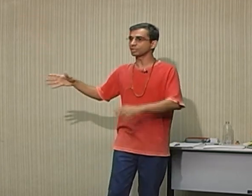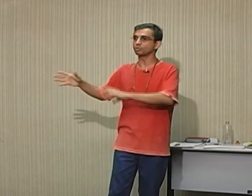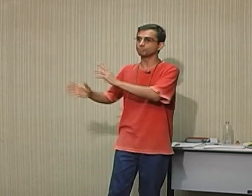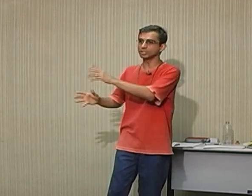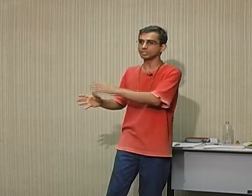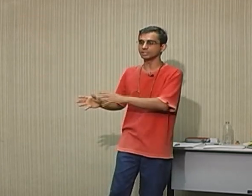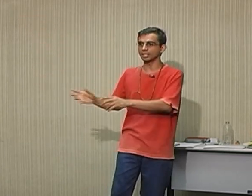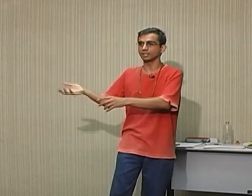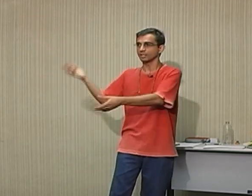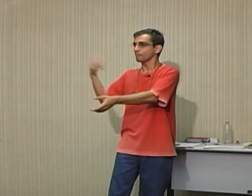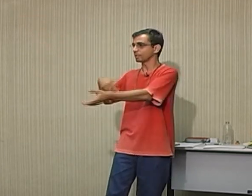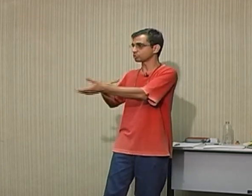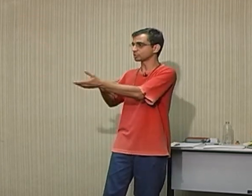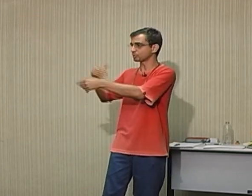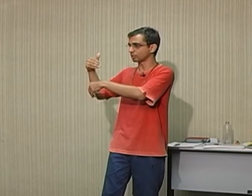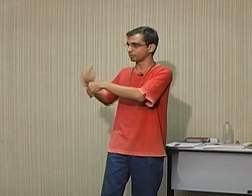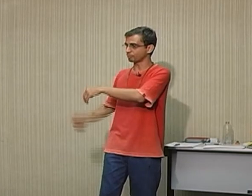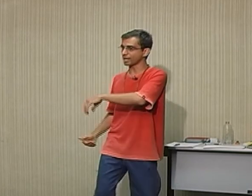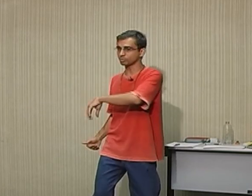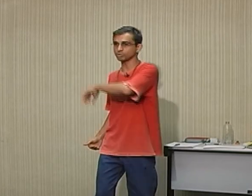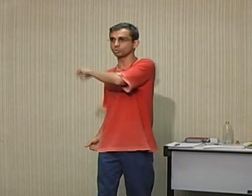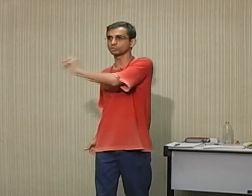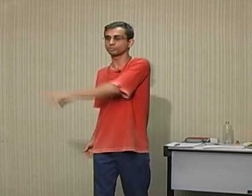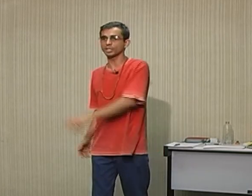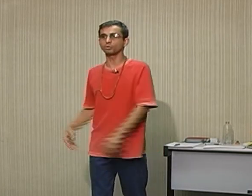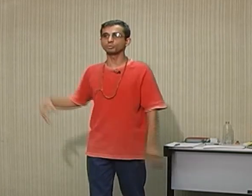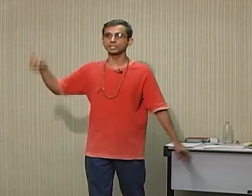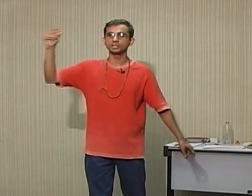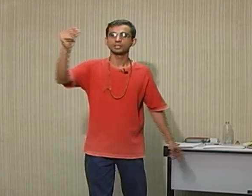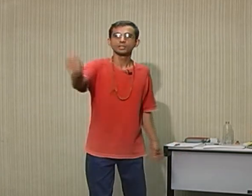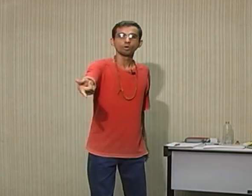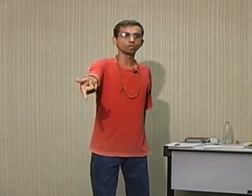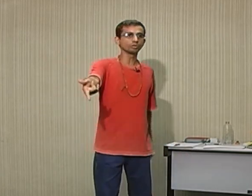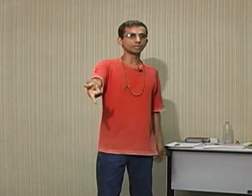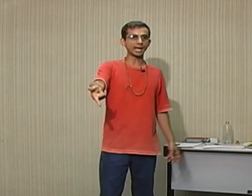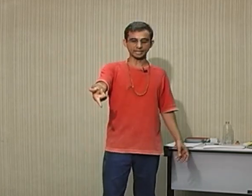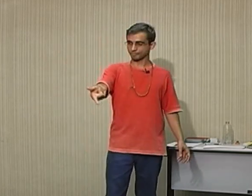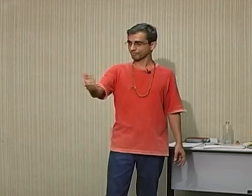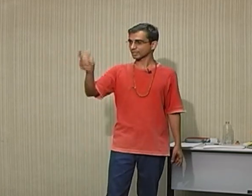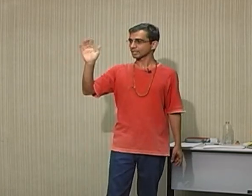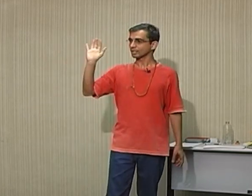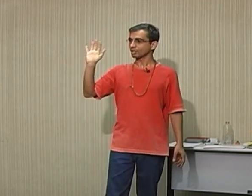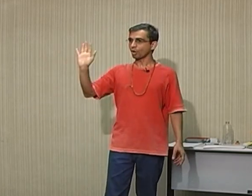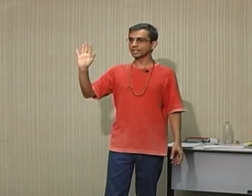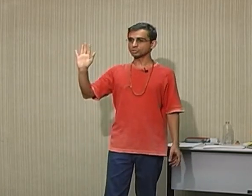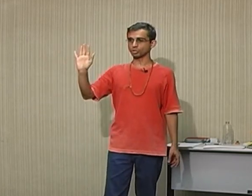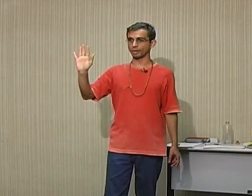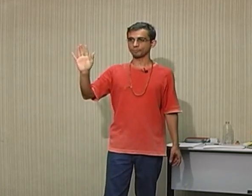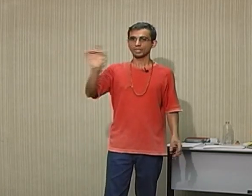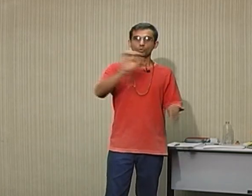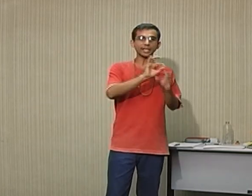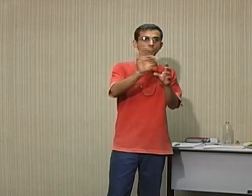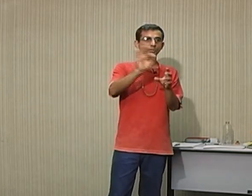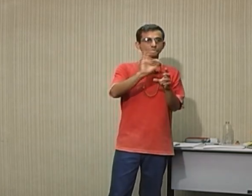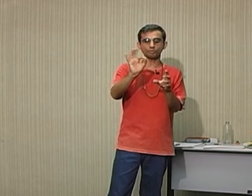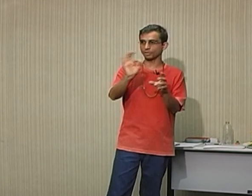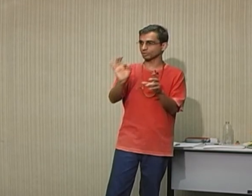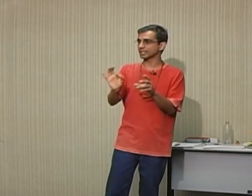Rubim, né? Passou antes pelo Parque Moscoso, Vila Rubim, rodoviária. Olhem só, o que que a pessoa vai anotar?